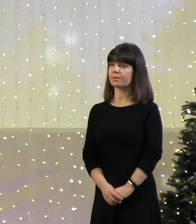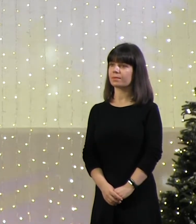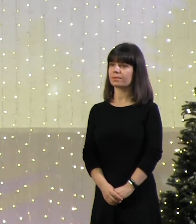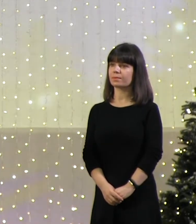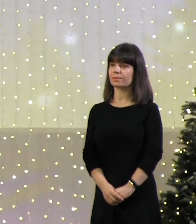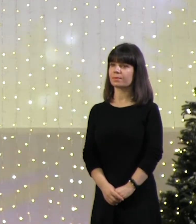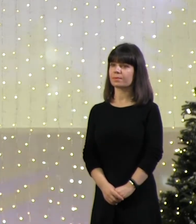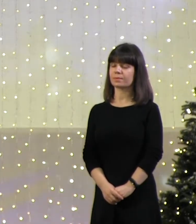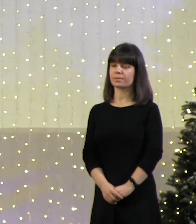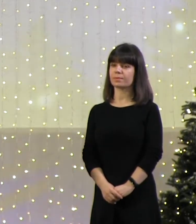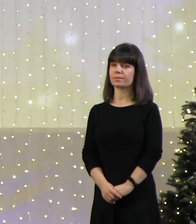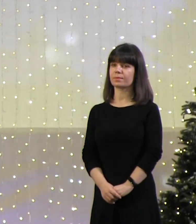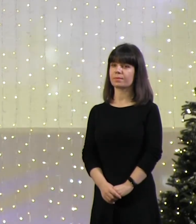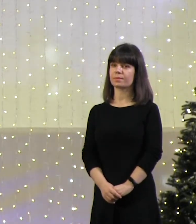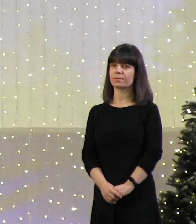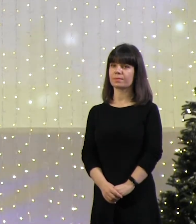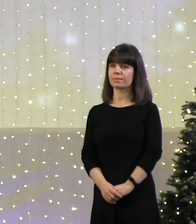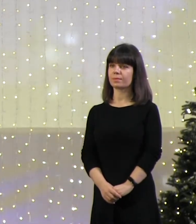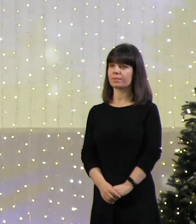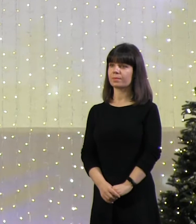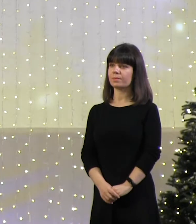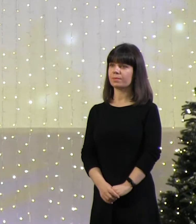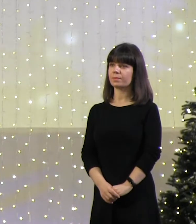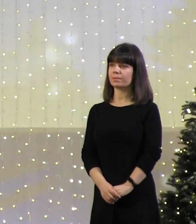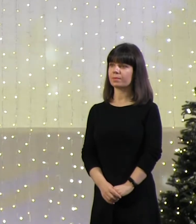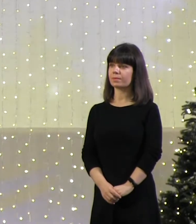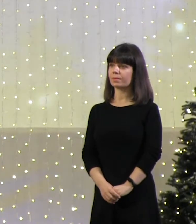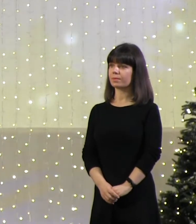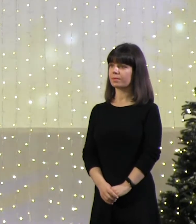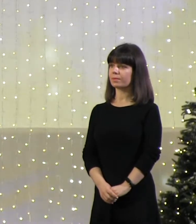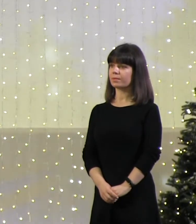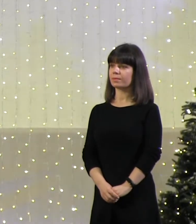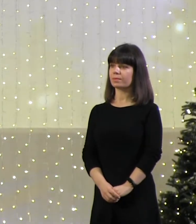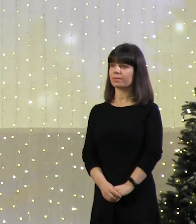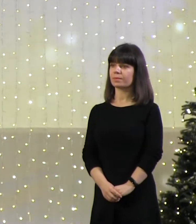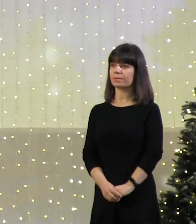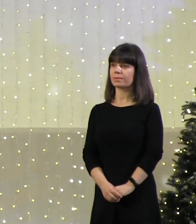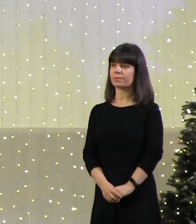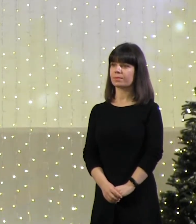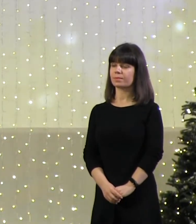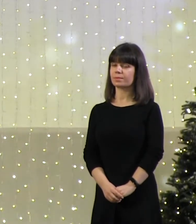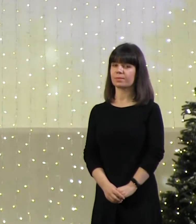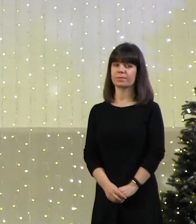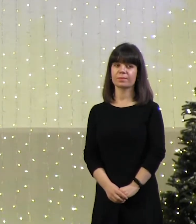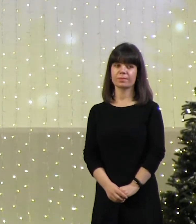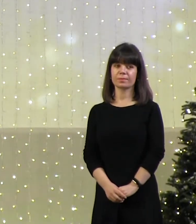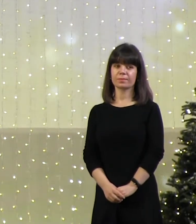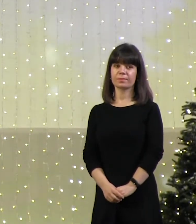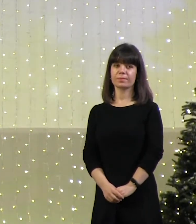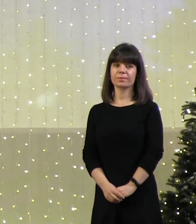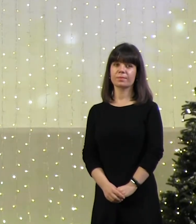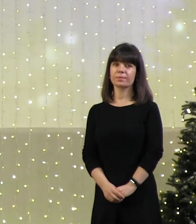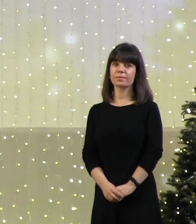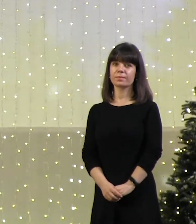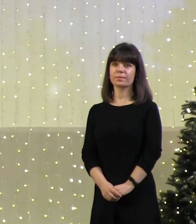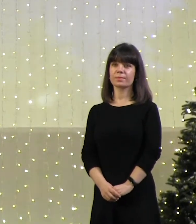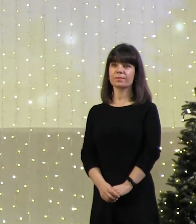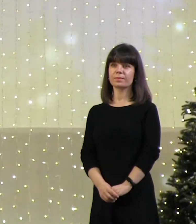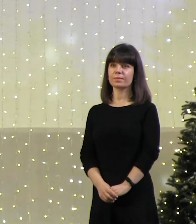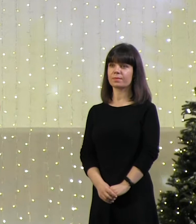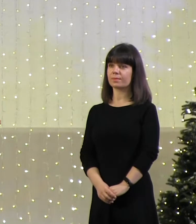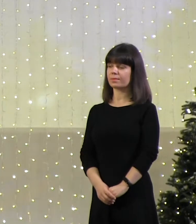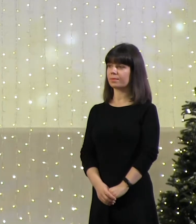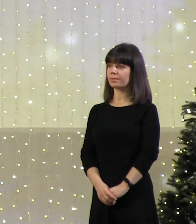откуда Слово пришло в нашу жизнь. Сейчас абсолютно ничего не понятно, мне нужно об этом проповедовать. Я